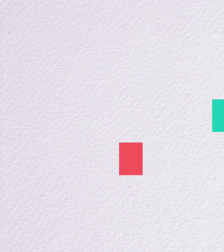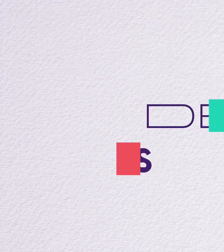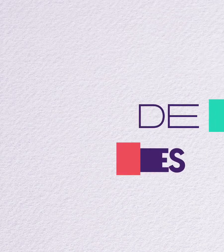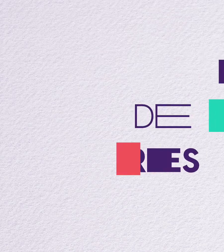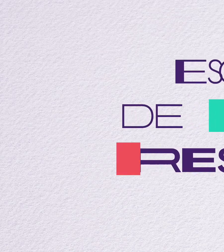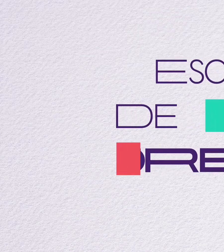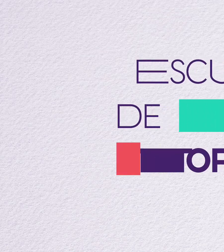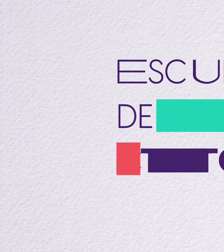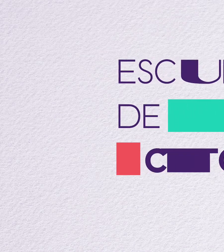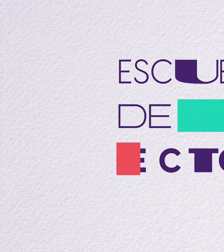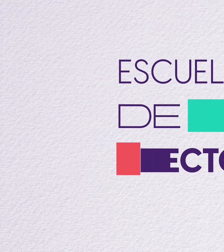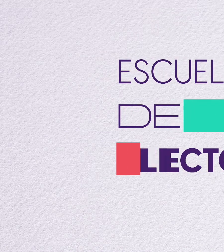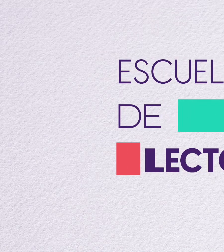Escuela de Lectores